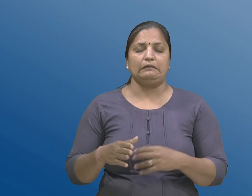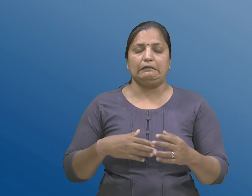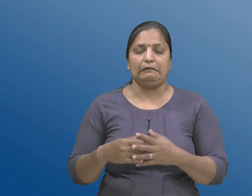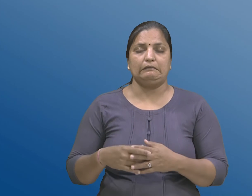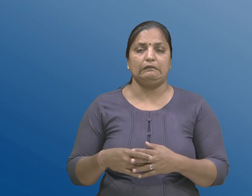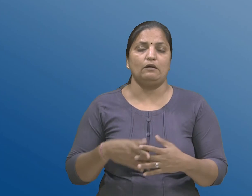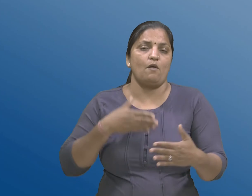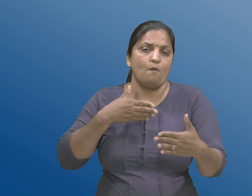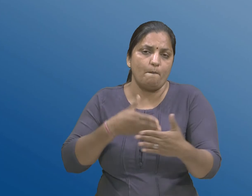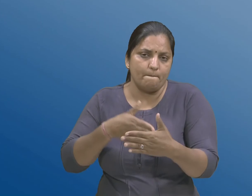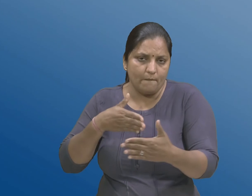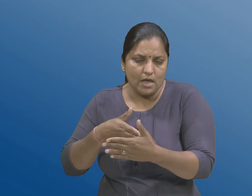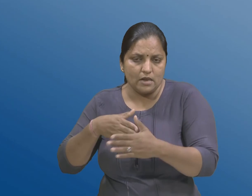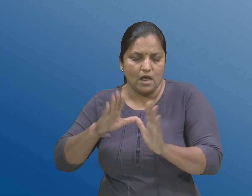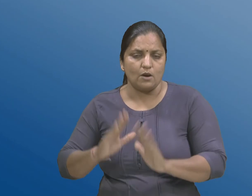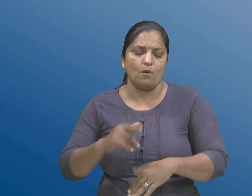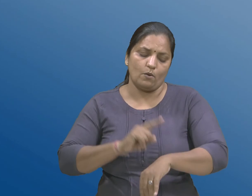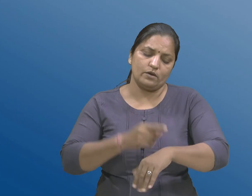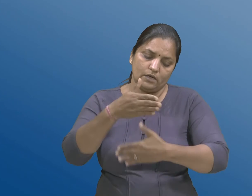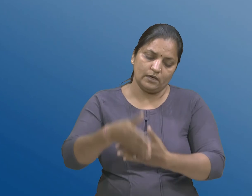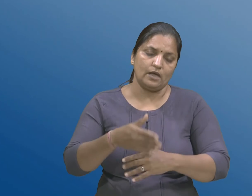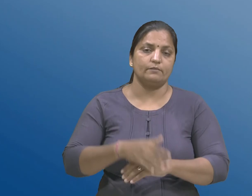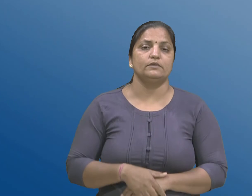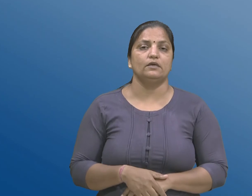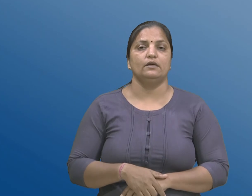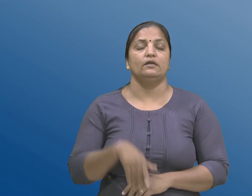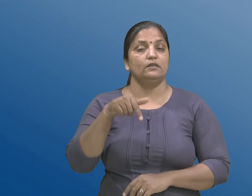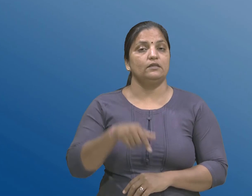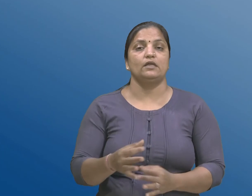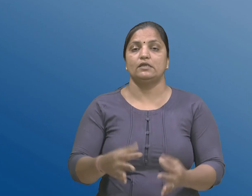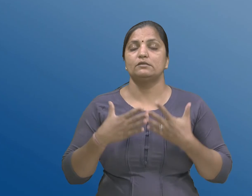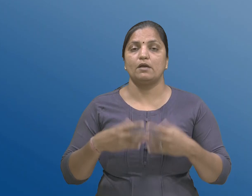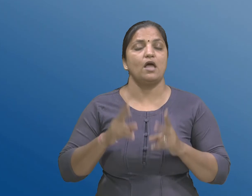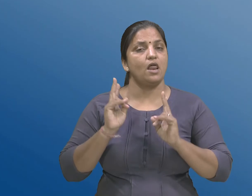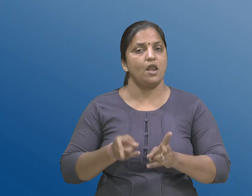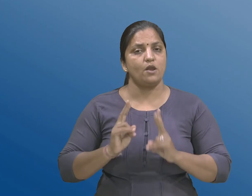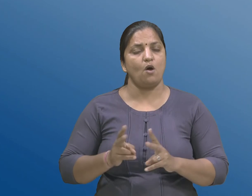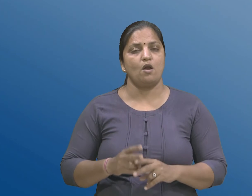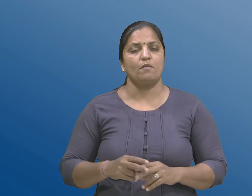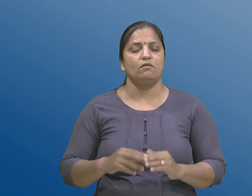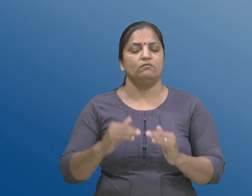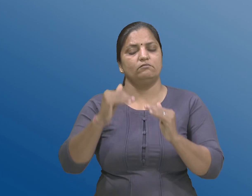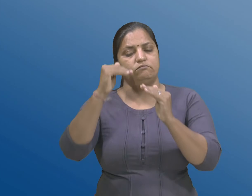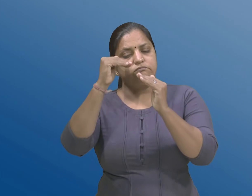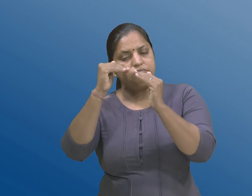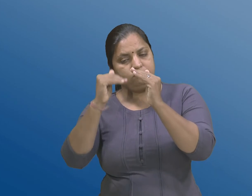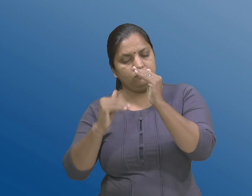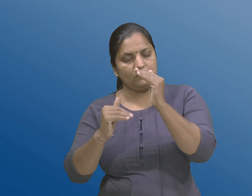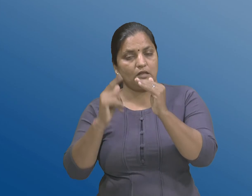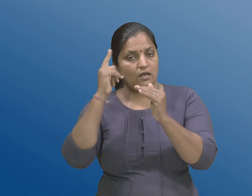विकासनी अवस्था जे, खास करीने तेनों सामान्य थी उतरता क्रमनी बवदिक क्षमता